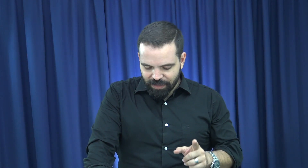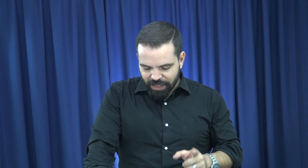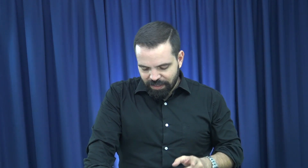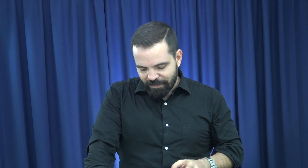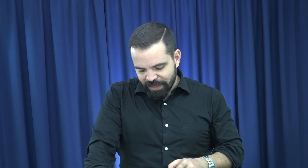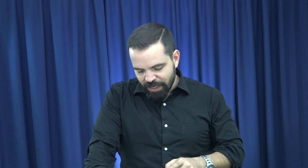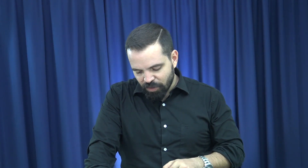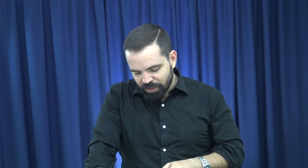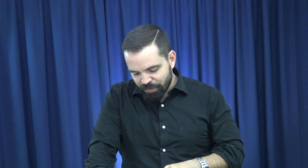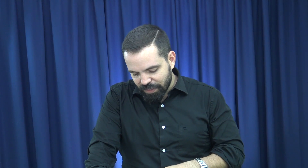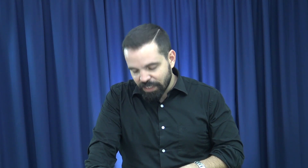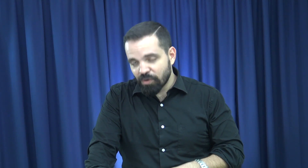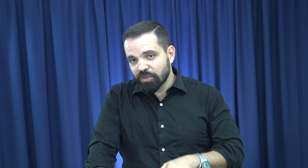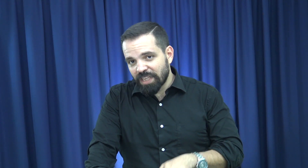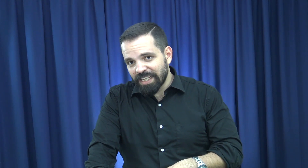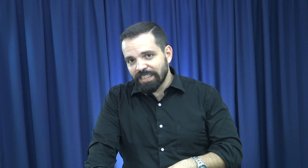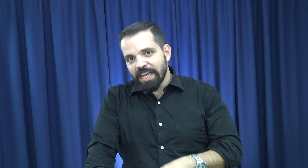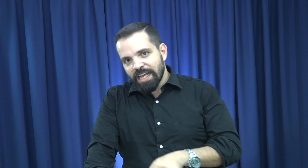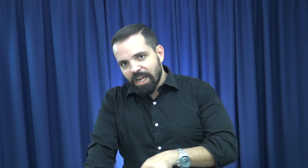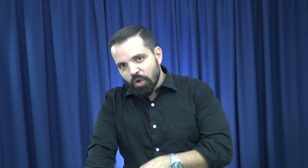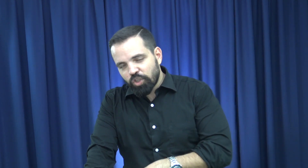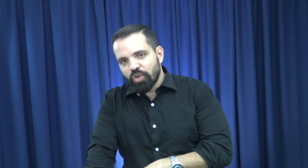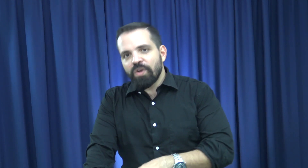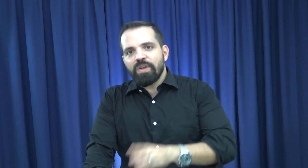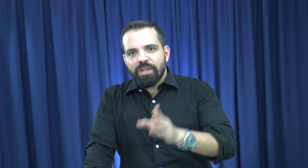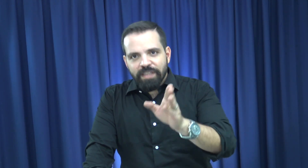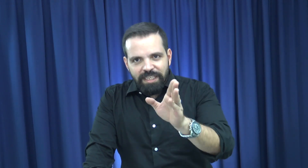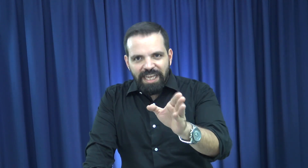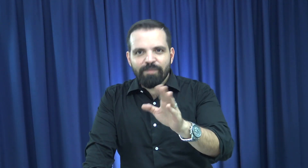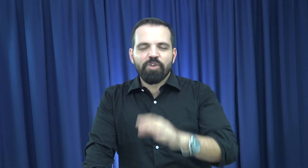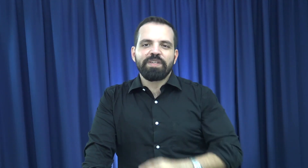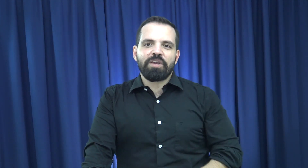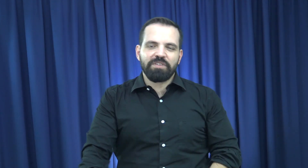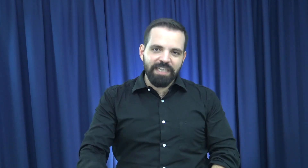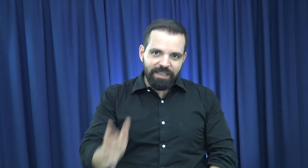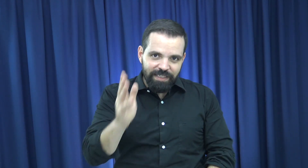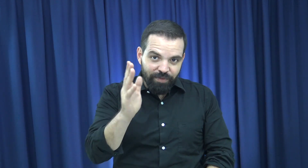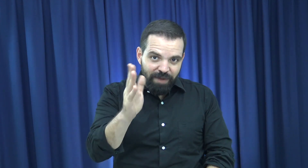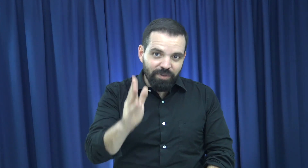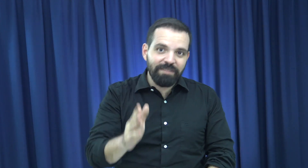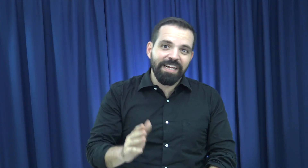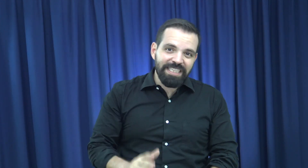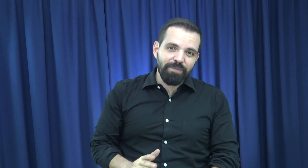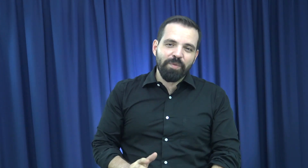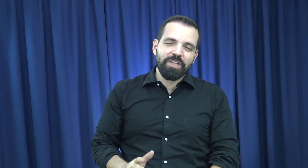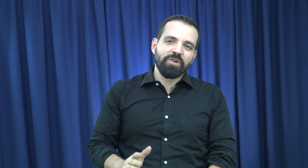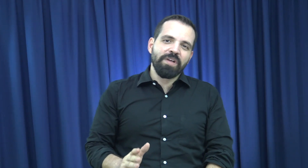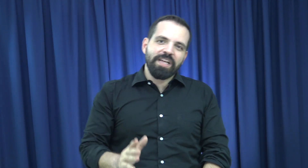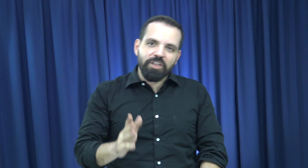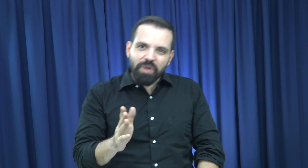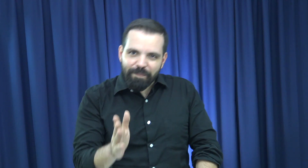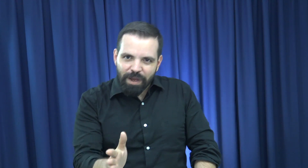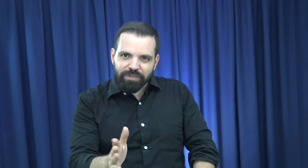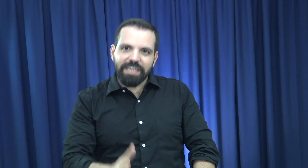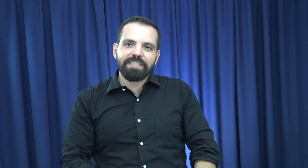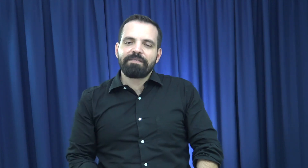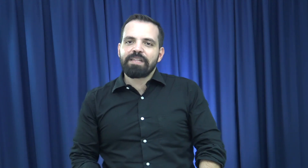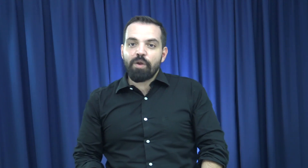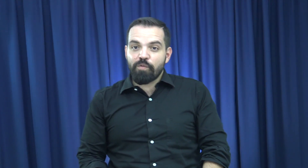a través de los versículos 3 al 8 del Salmo 91. Así que si fuera posible en este momento, haz una pausa en este video y